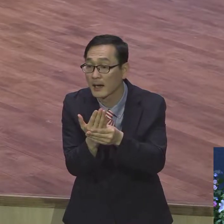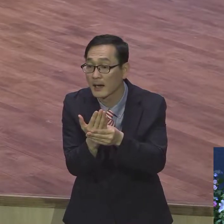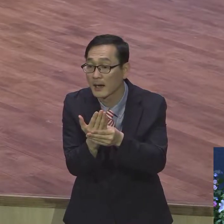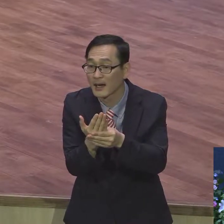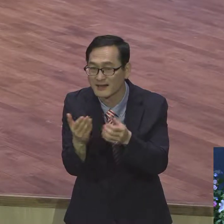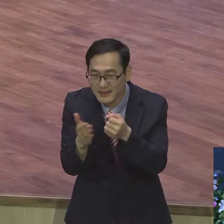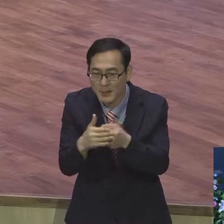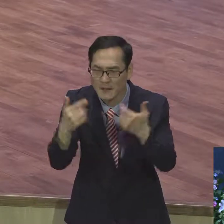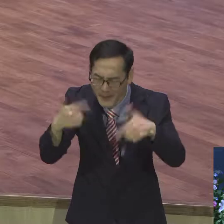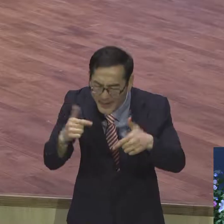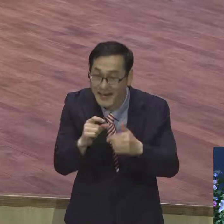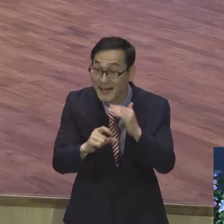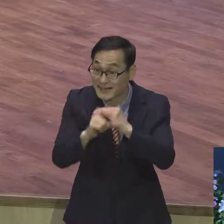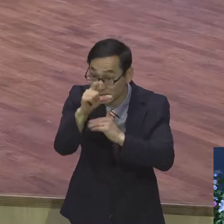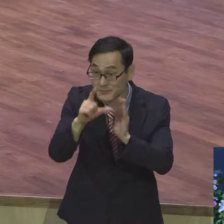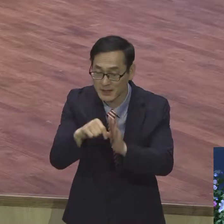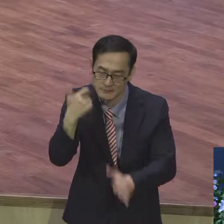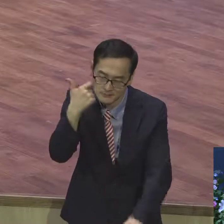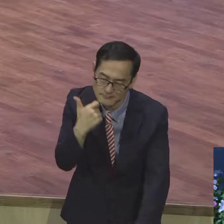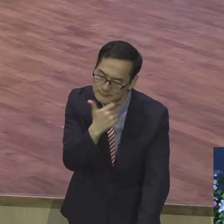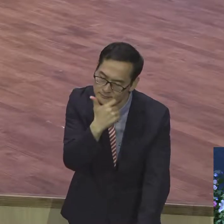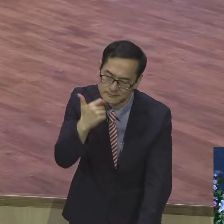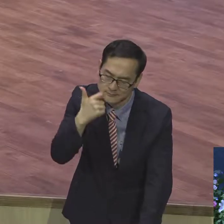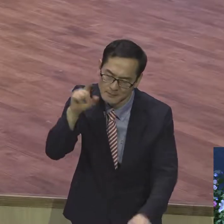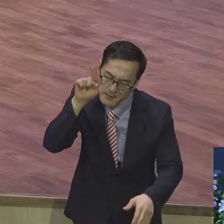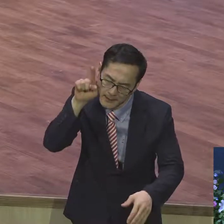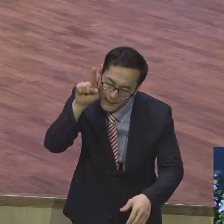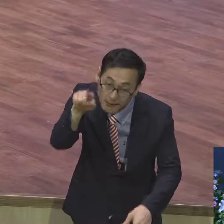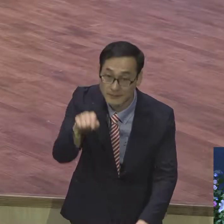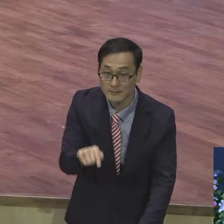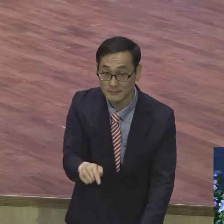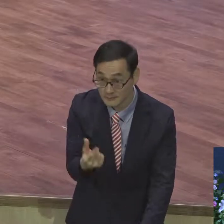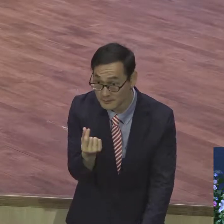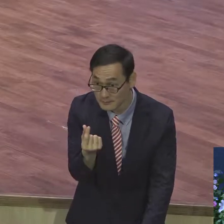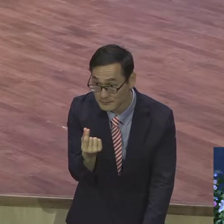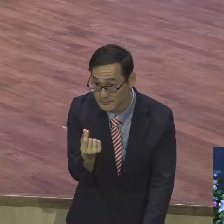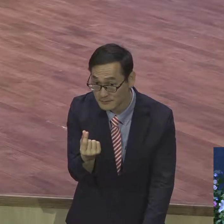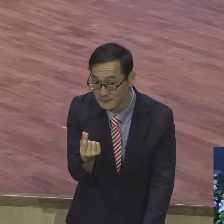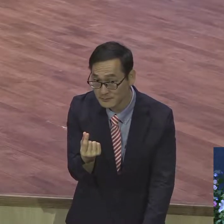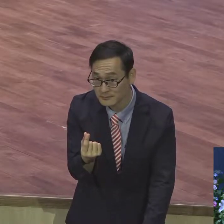아침마다 면도를 하는 것이다. 매일 수염이 자라.